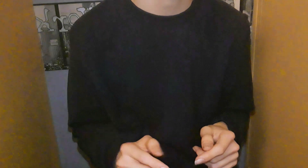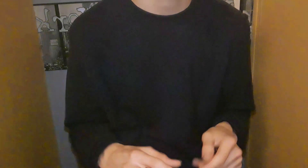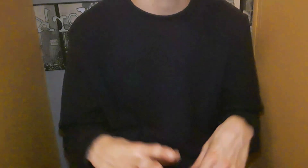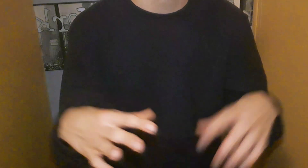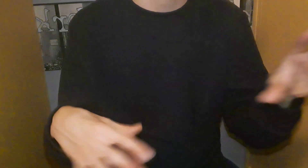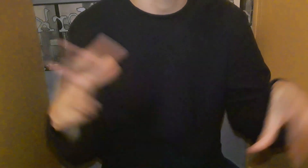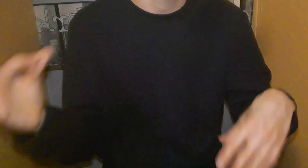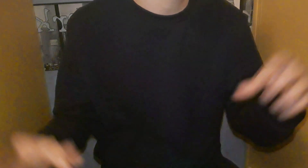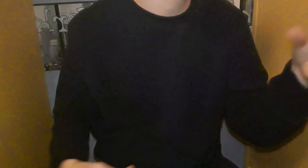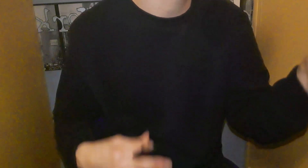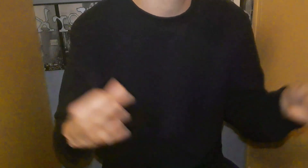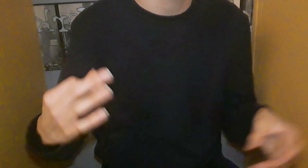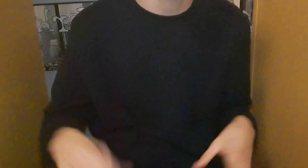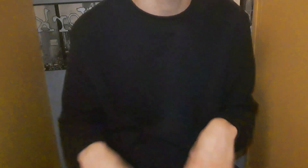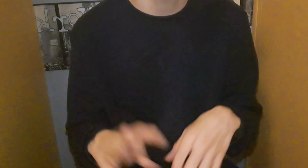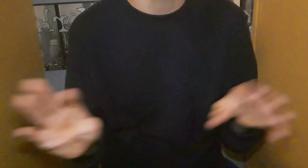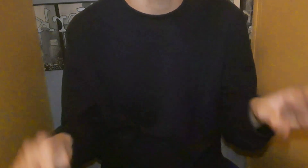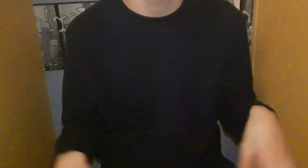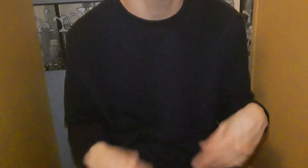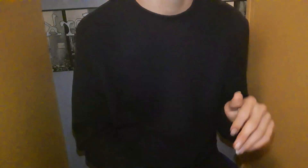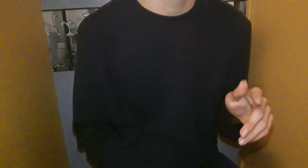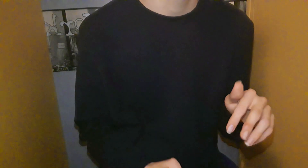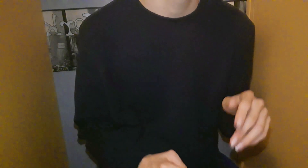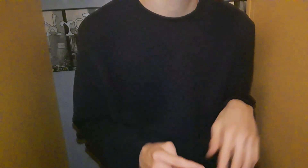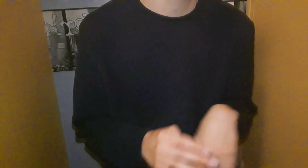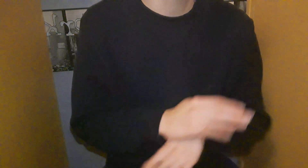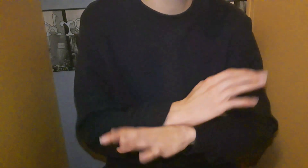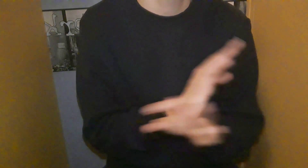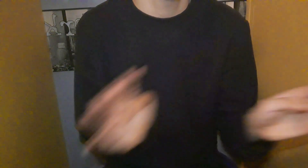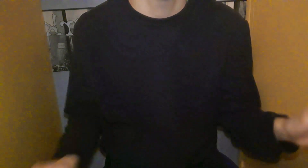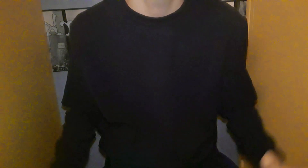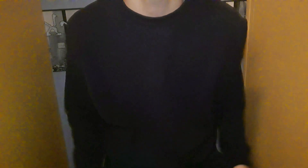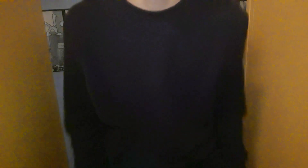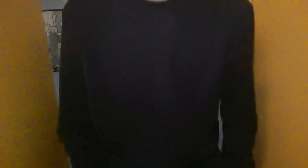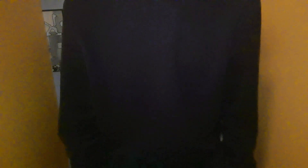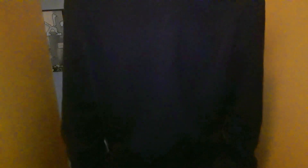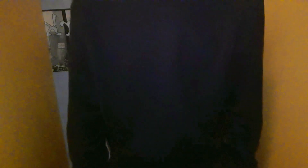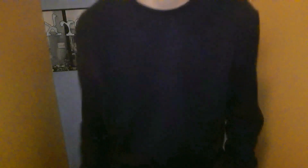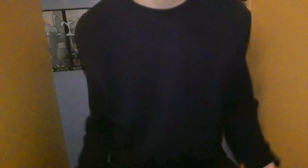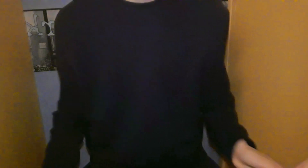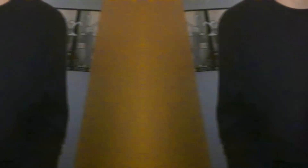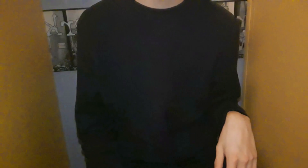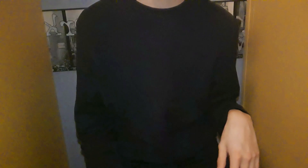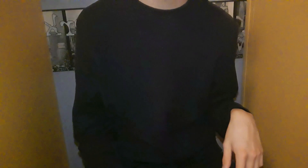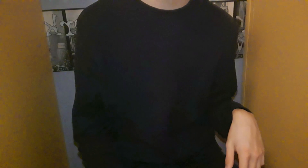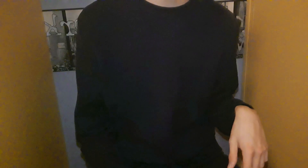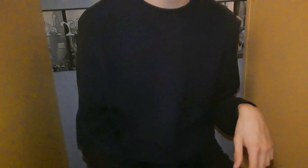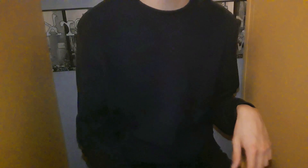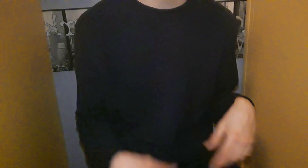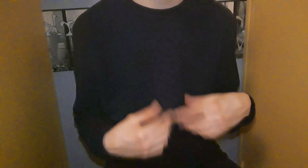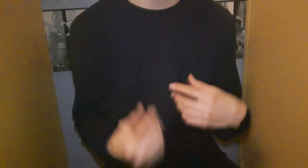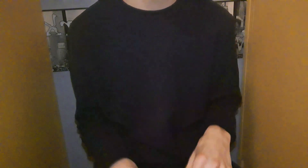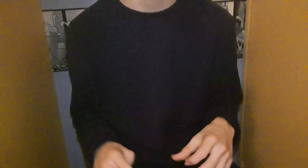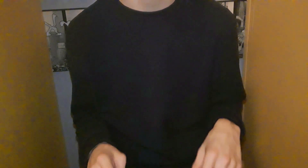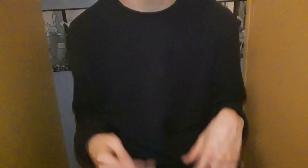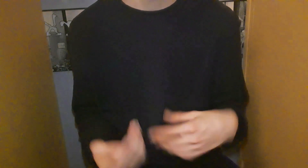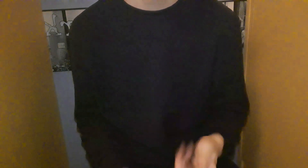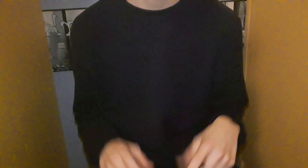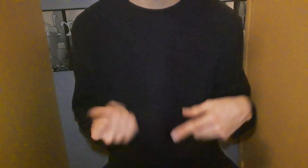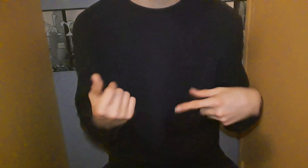j'aime bien Ça vole, ça fait pas de bruit, c'est joli Franchement, je sais pas Il y un truc avec les papillons Quatrième chose que j'aime, ce sont les girafes Donc ça, c'est